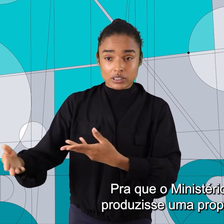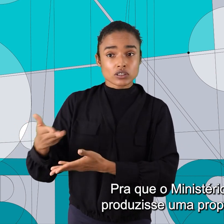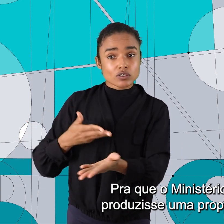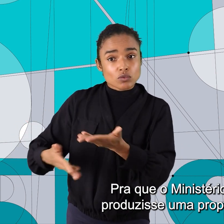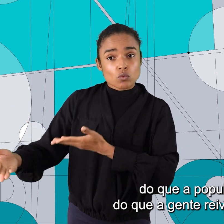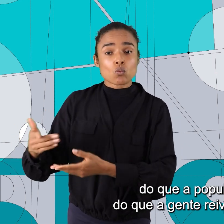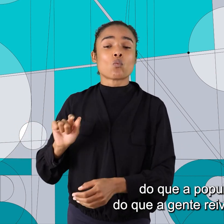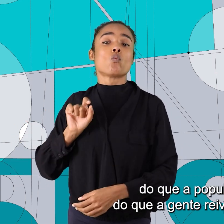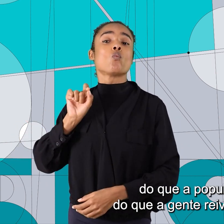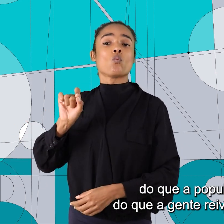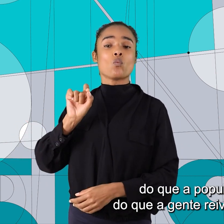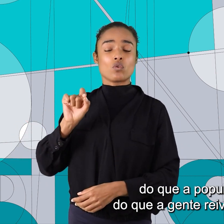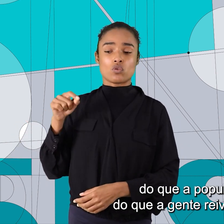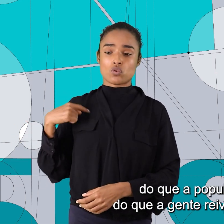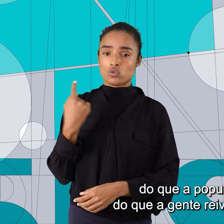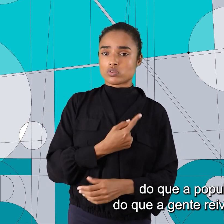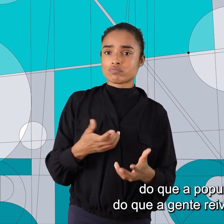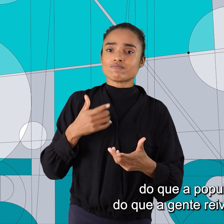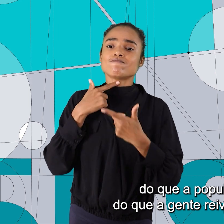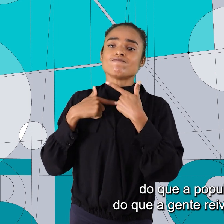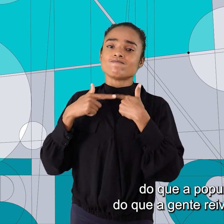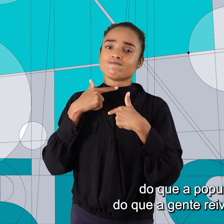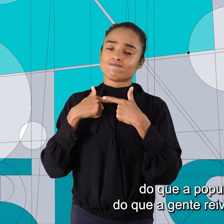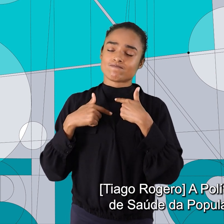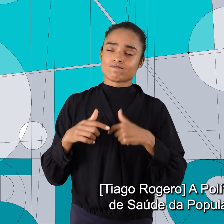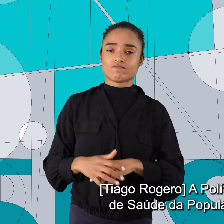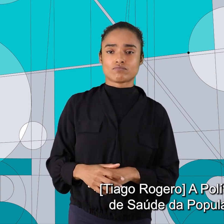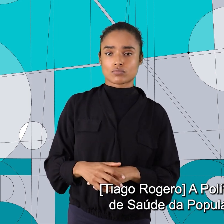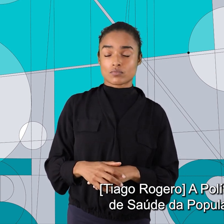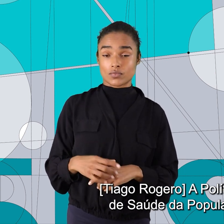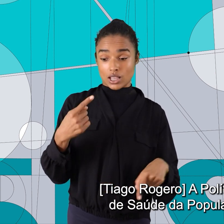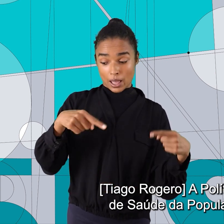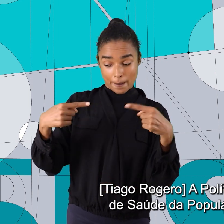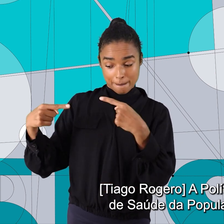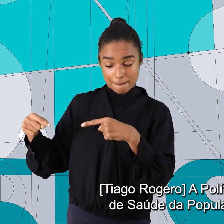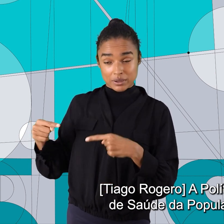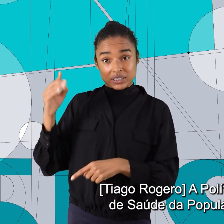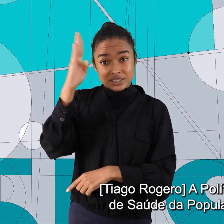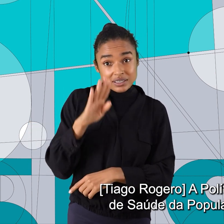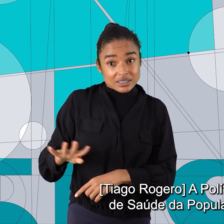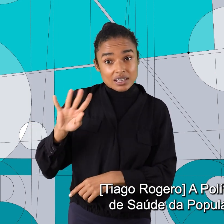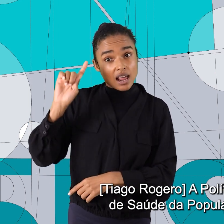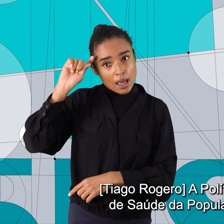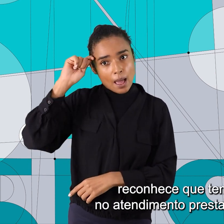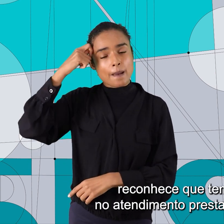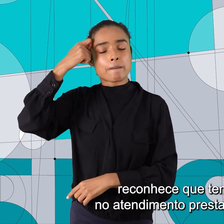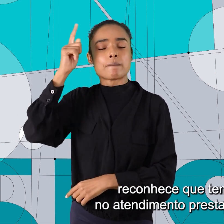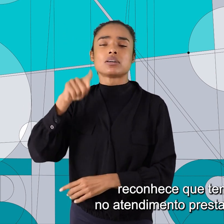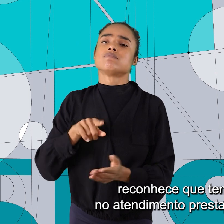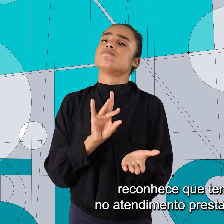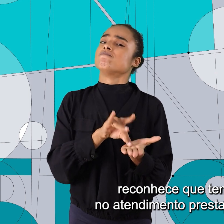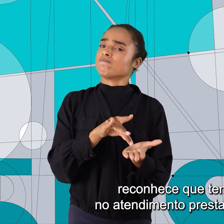proposta à altura do que a população, do que a gente reivindicava. A Política Nacional de Saúde da População Negra